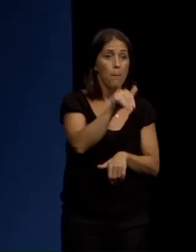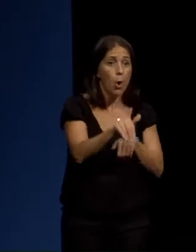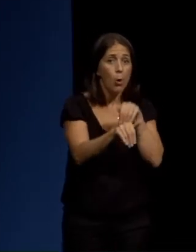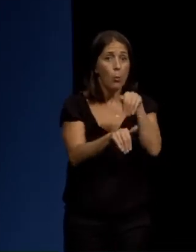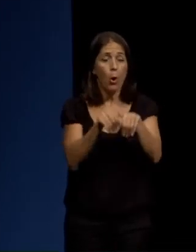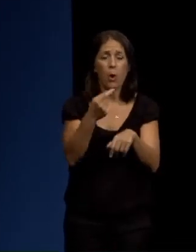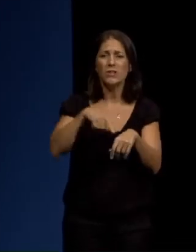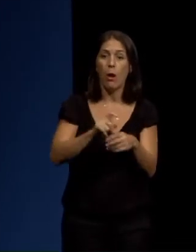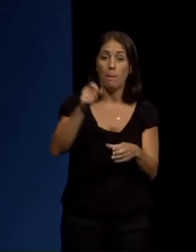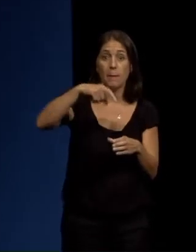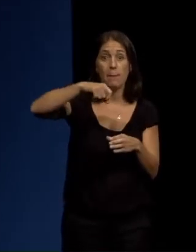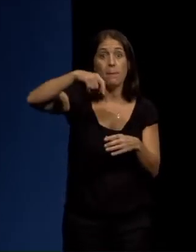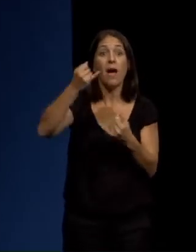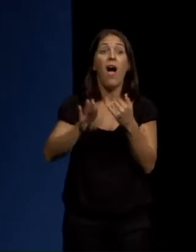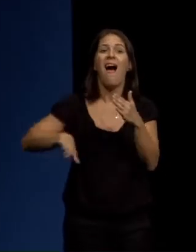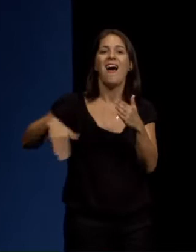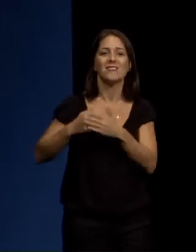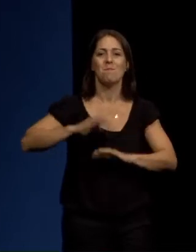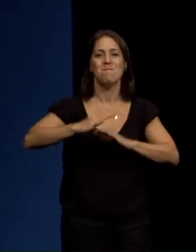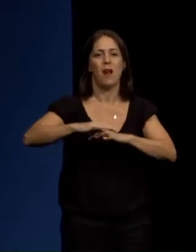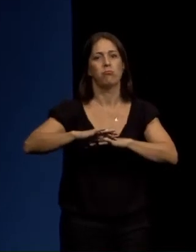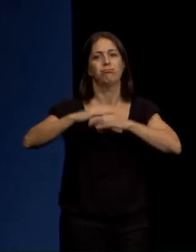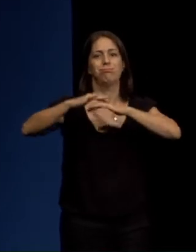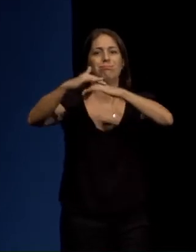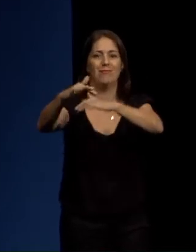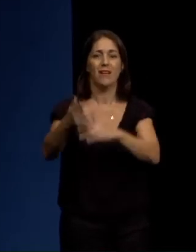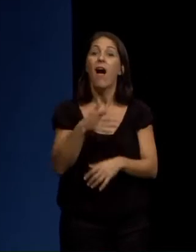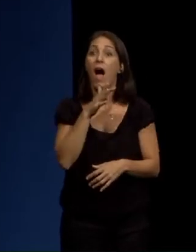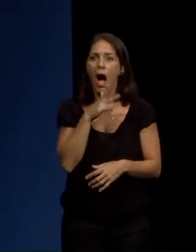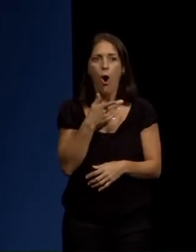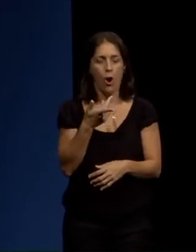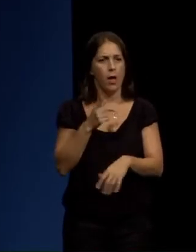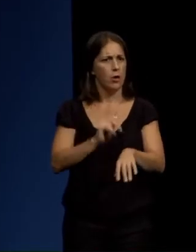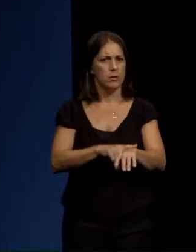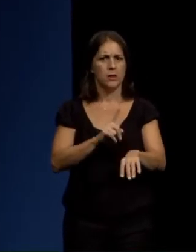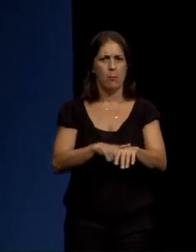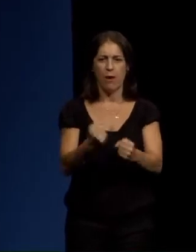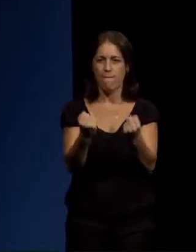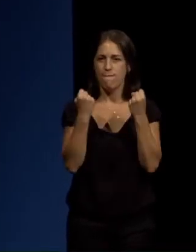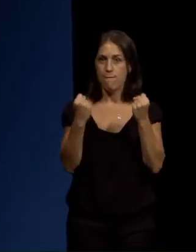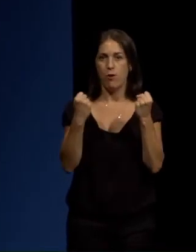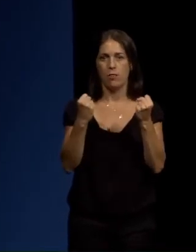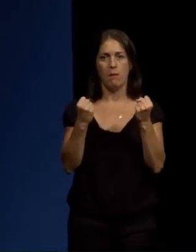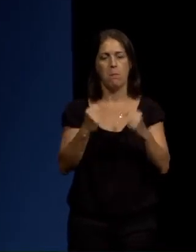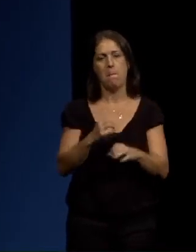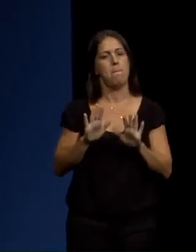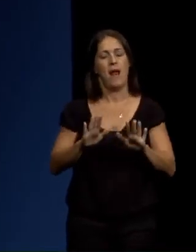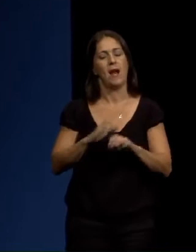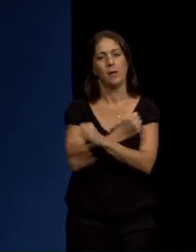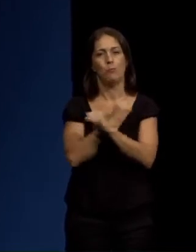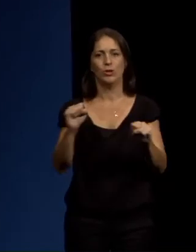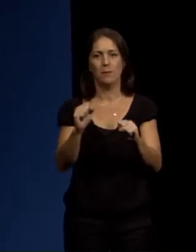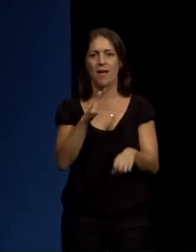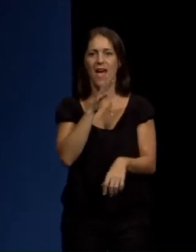pinga, a pinga, fomos quen de conformar esta marea. Agora é o momento de demostrar que a súa forza é imparable. Moitas gracias.